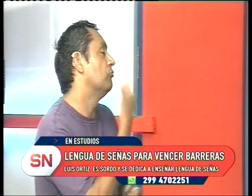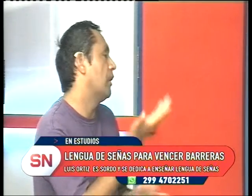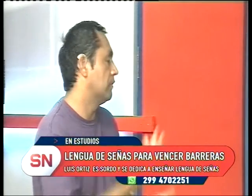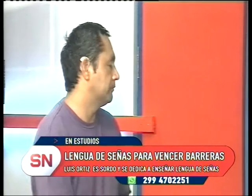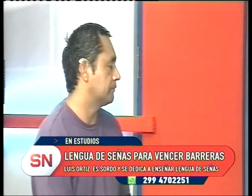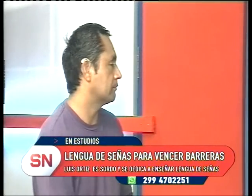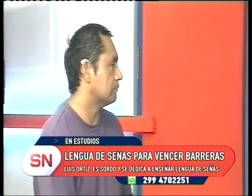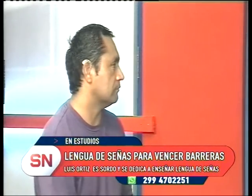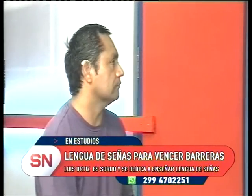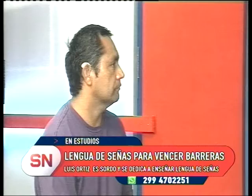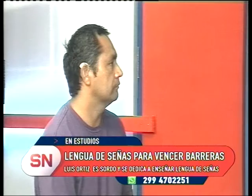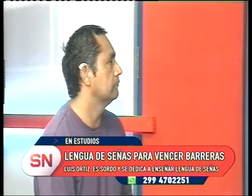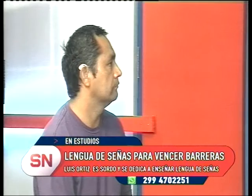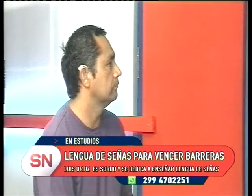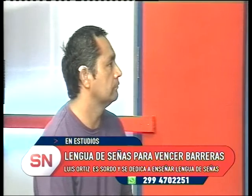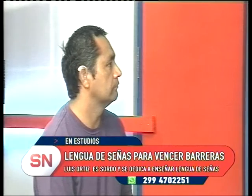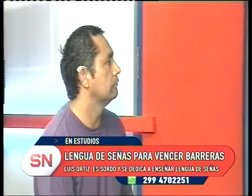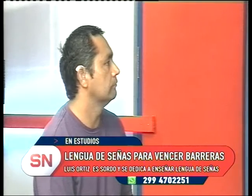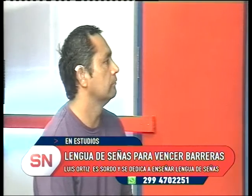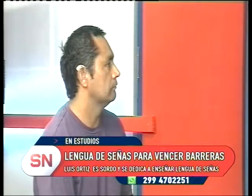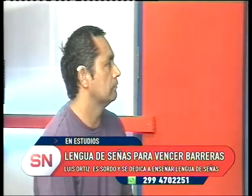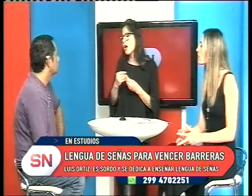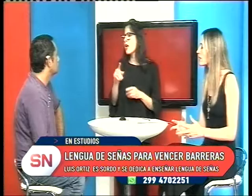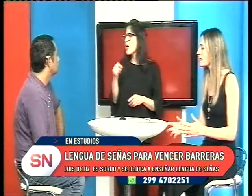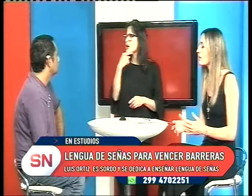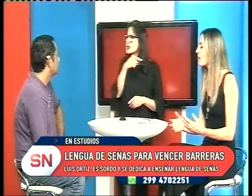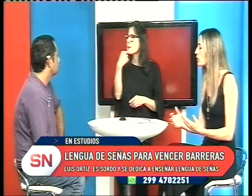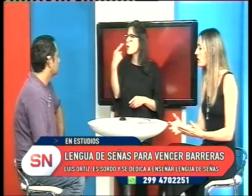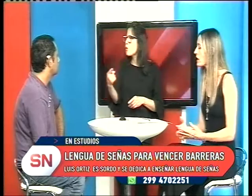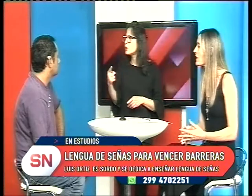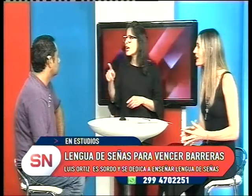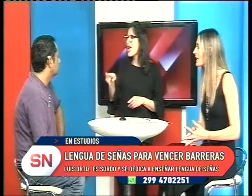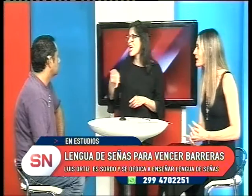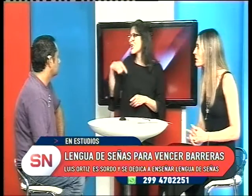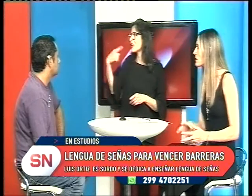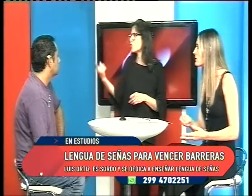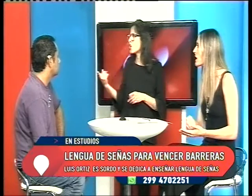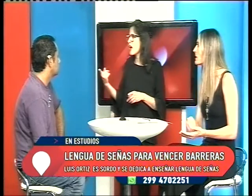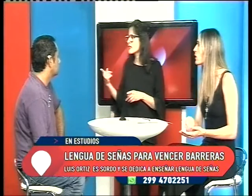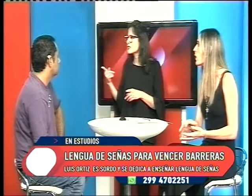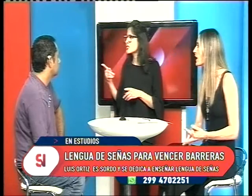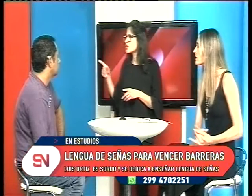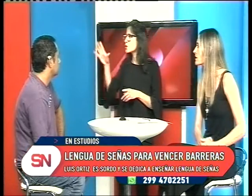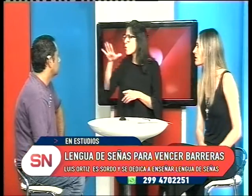sabemos nada, no tenemos ningún aval. Recién hablaban ustedes de barreras, pero específicamente, ¿cuáles existen?